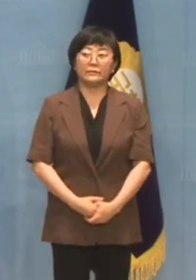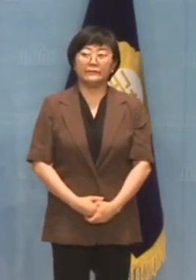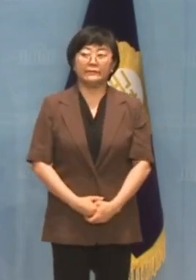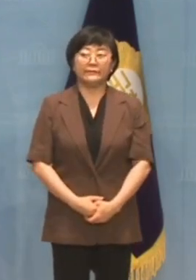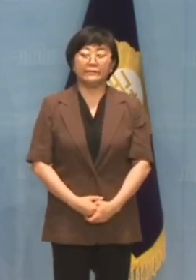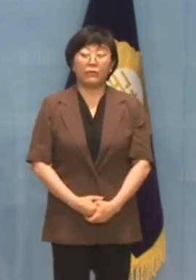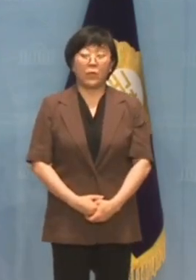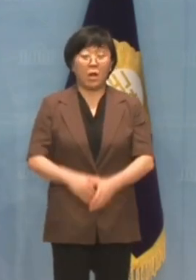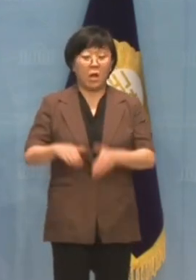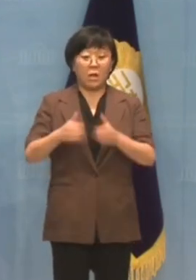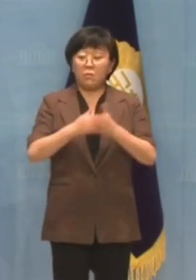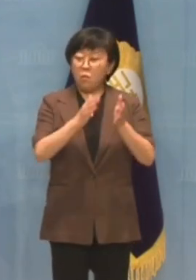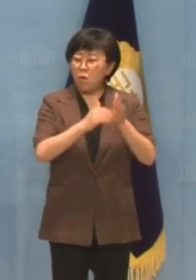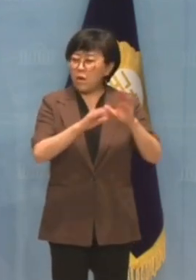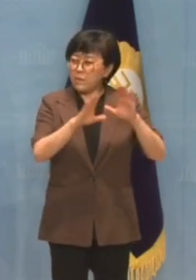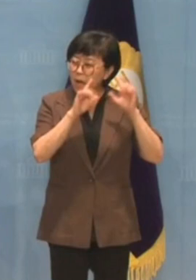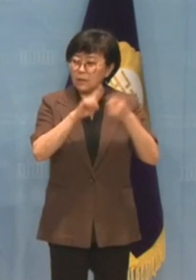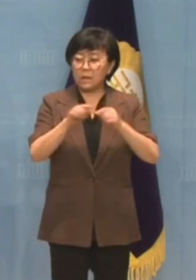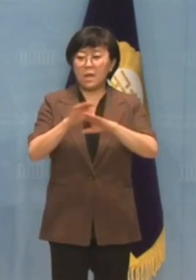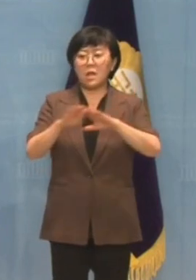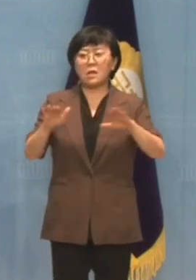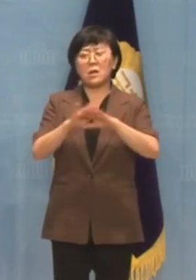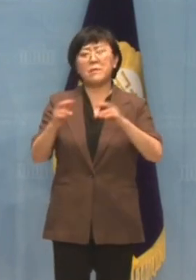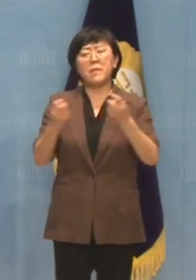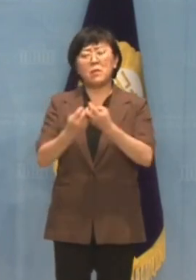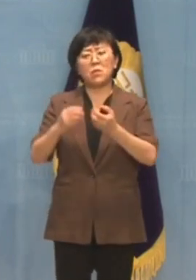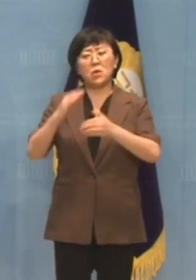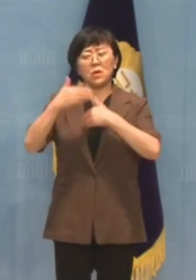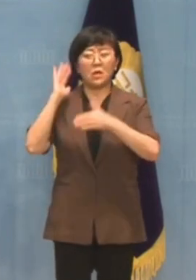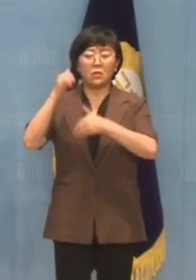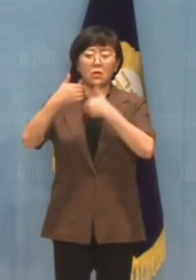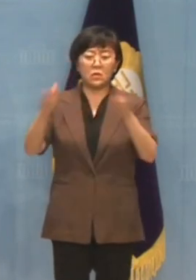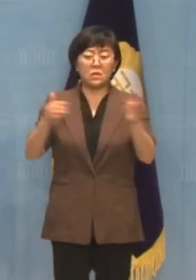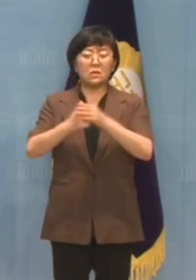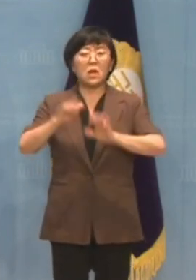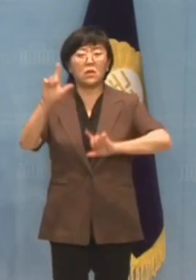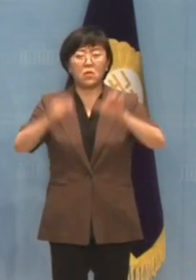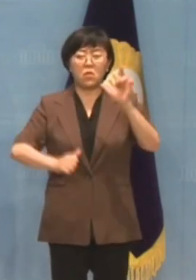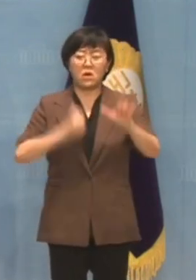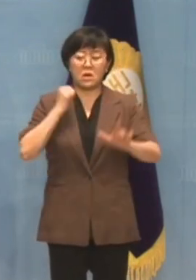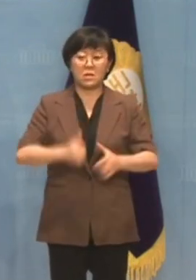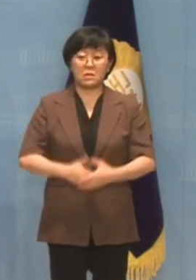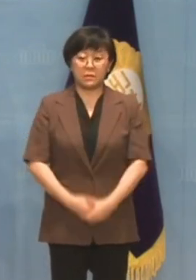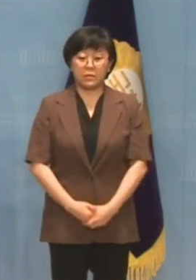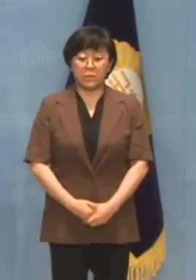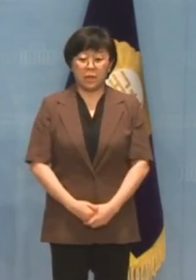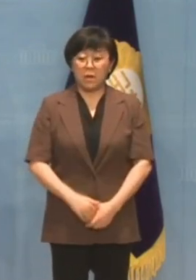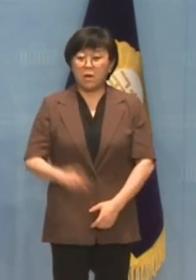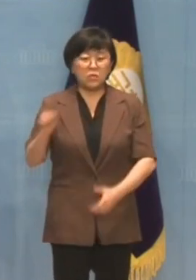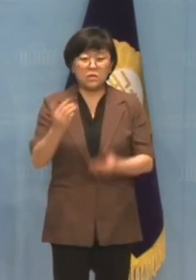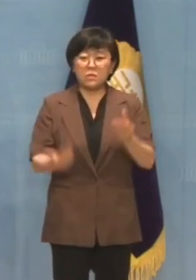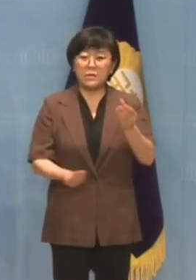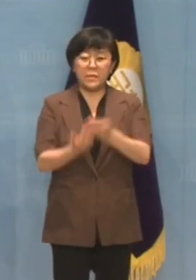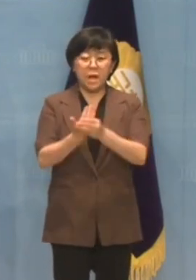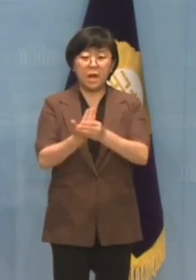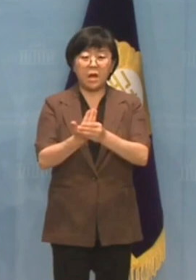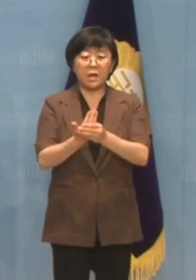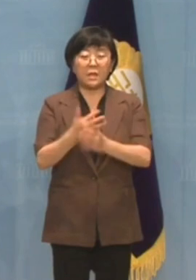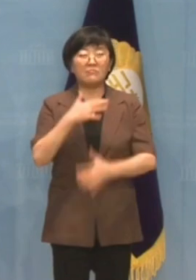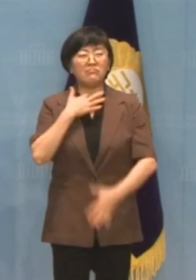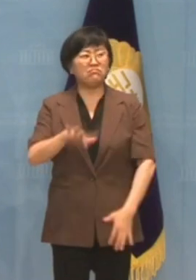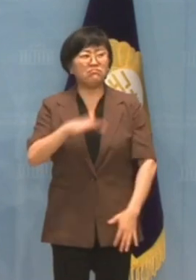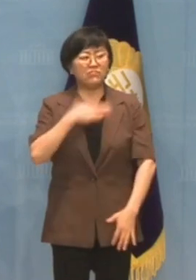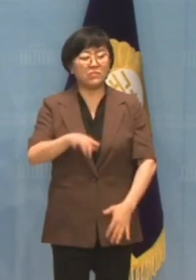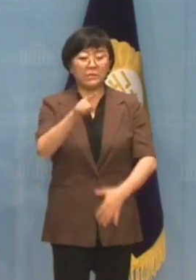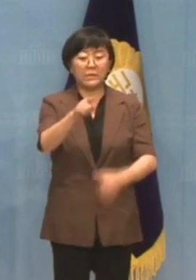도청 당한 것보다 이에 대처하는 용산 대통령실의 태도에 더 분노합니다 무슨 일만 터지면 사실을 부인하고